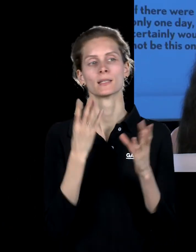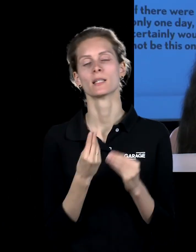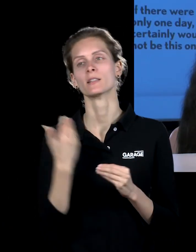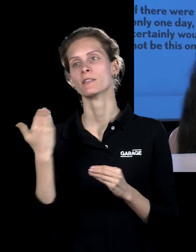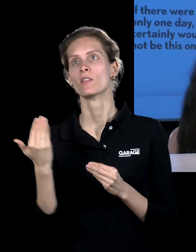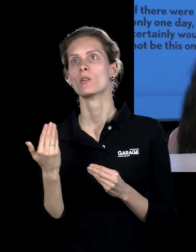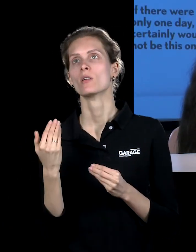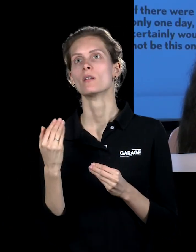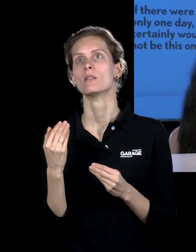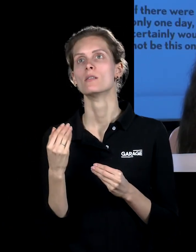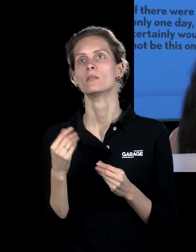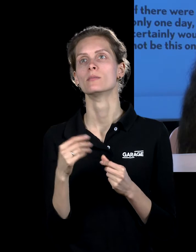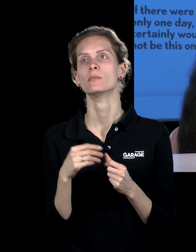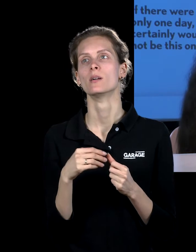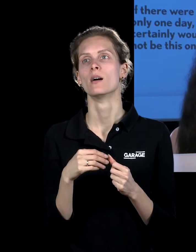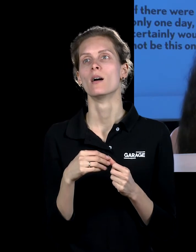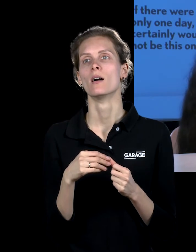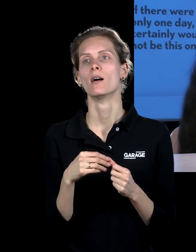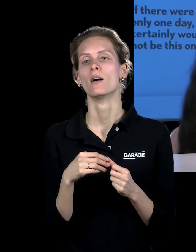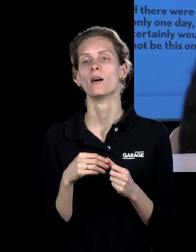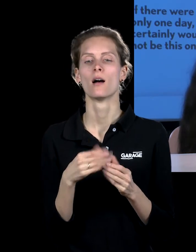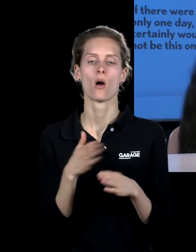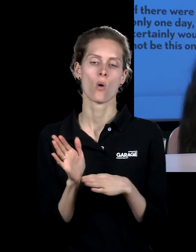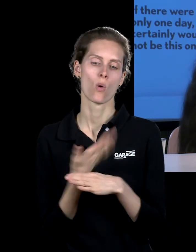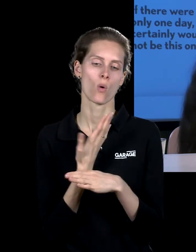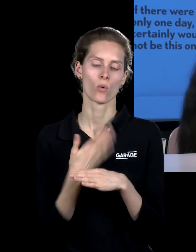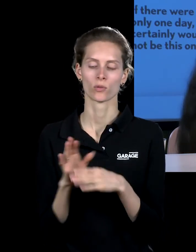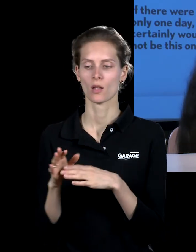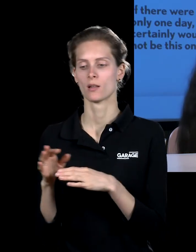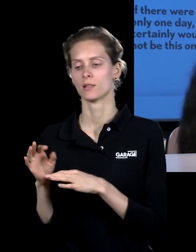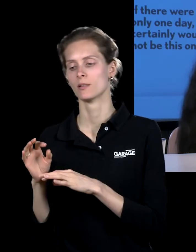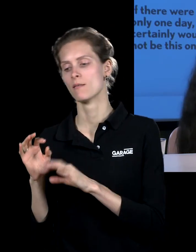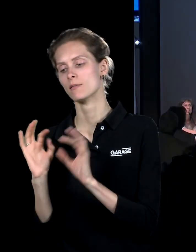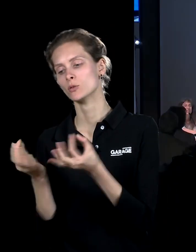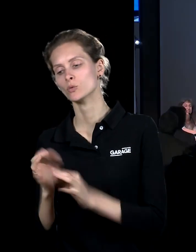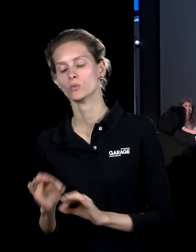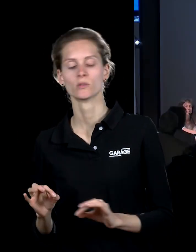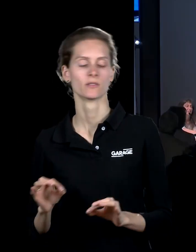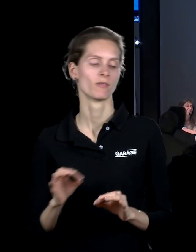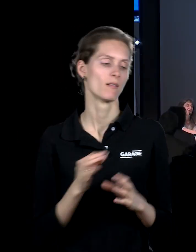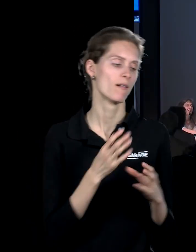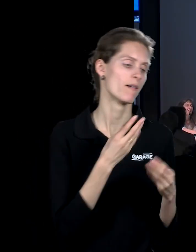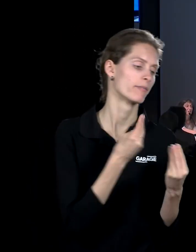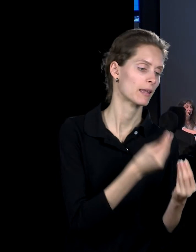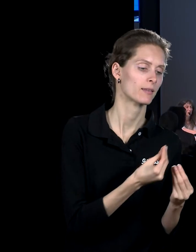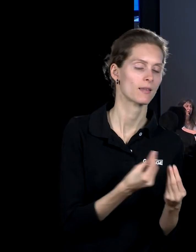день мистического развода искусства и денег. общем, там день левшей, день